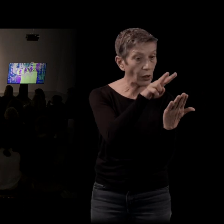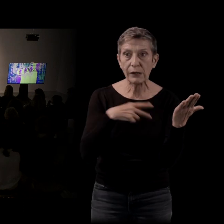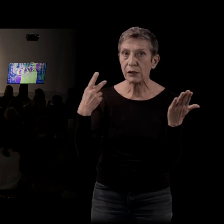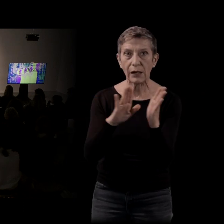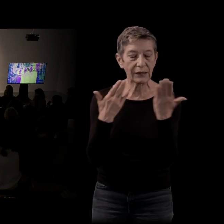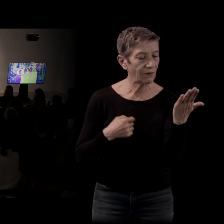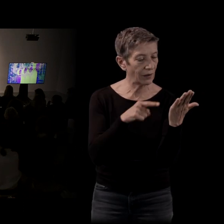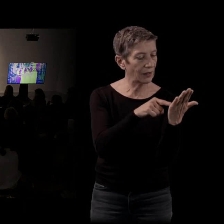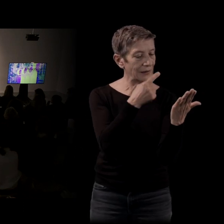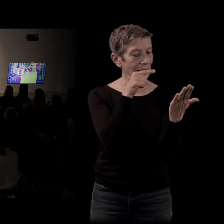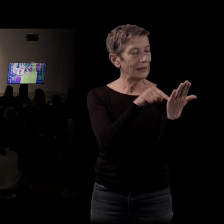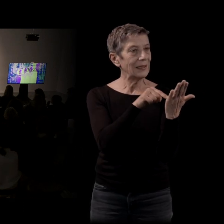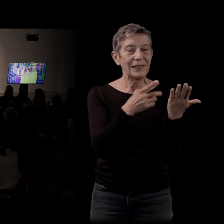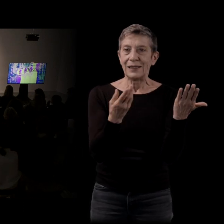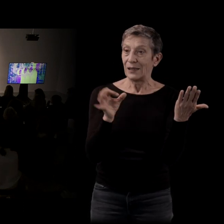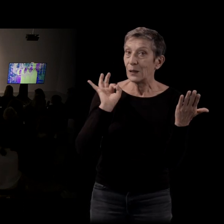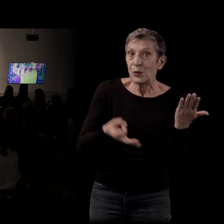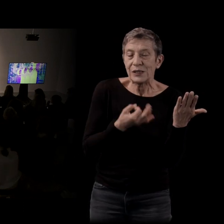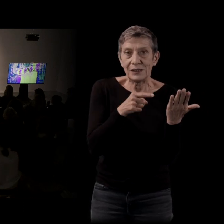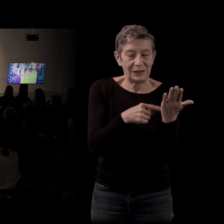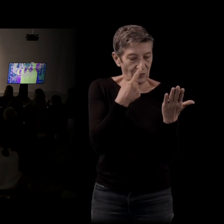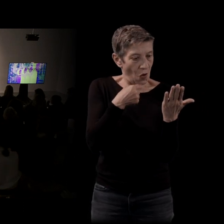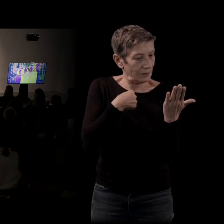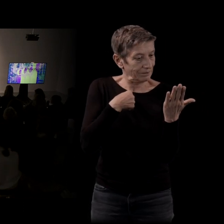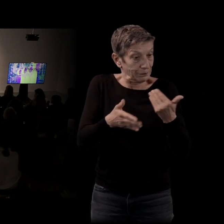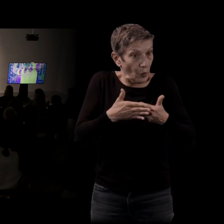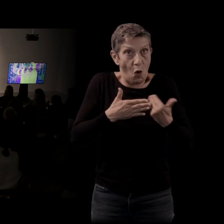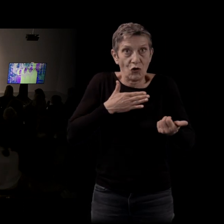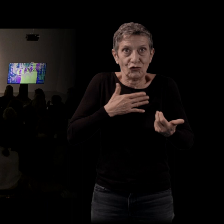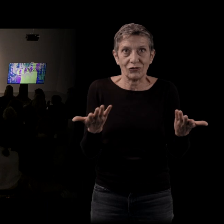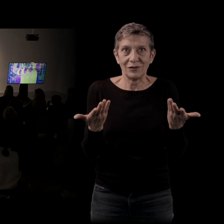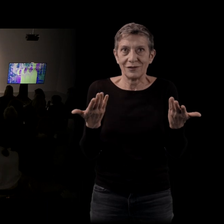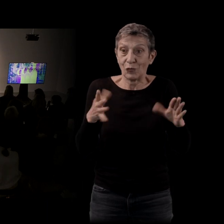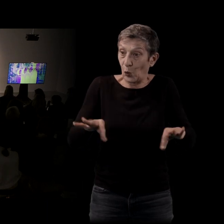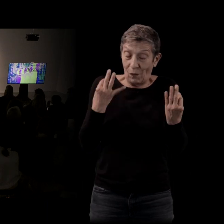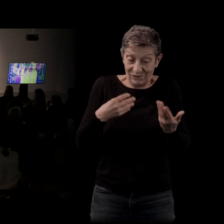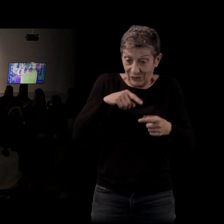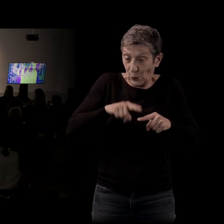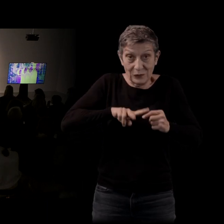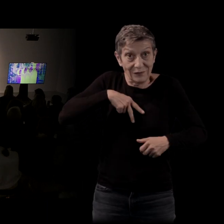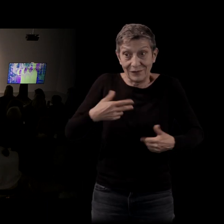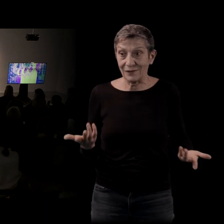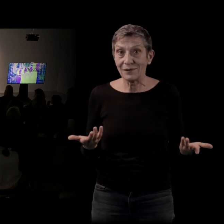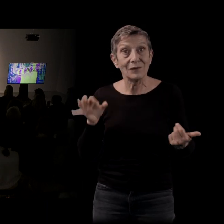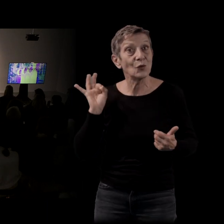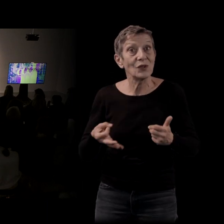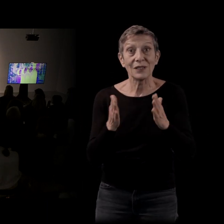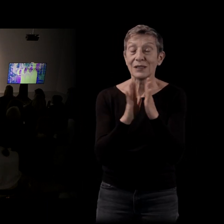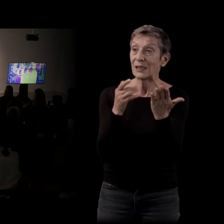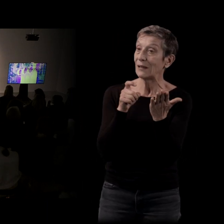de... Voilà, qui fait que... Vos livres sont vraiment un peu dans l'air du temps mais en même temps, le